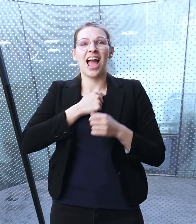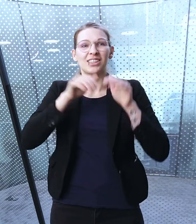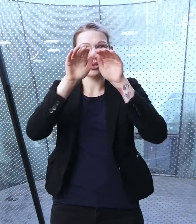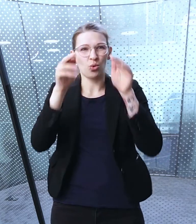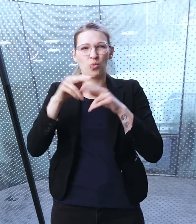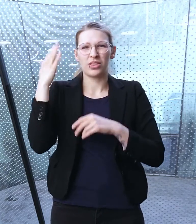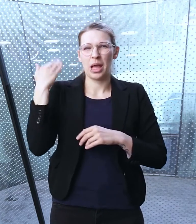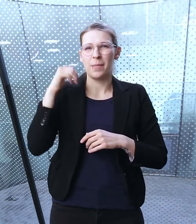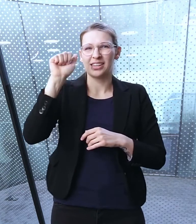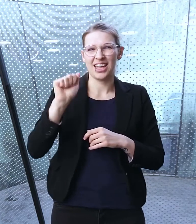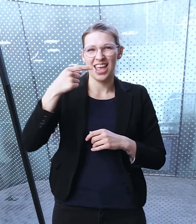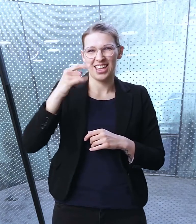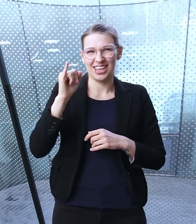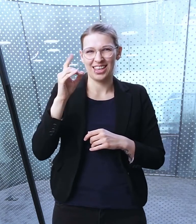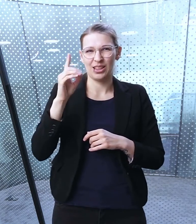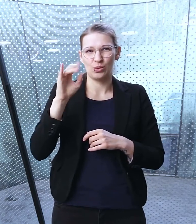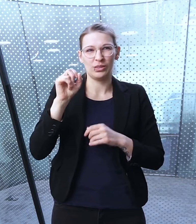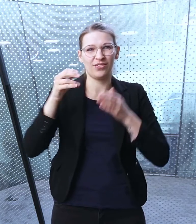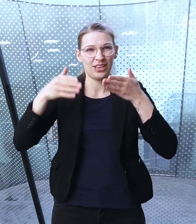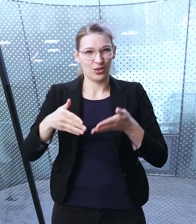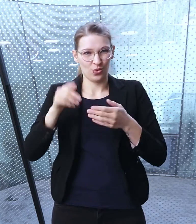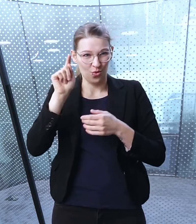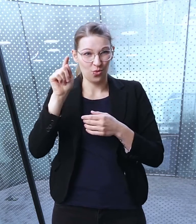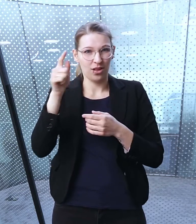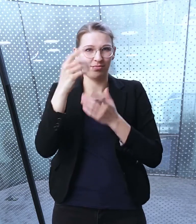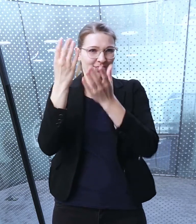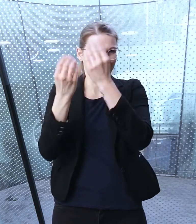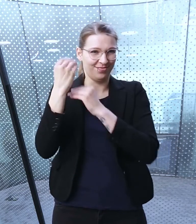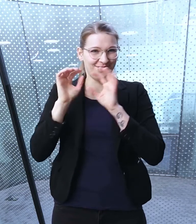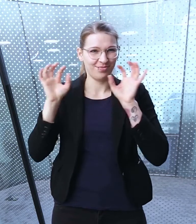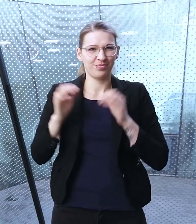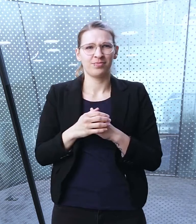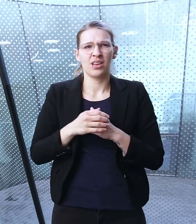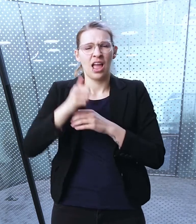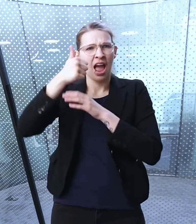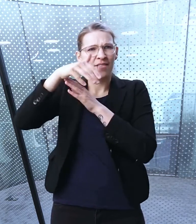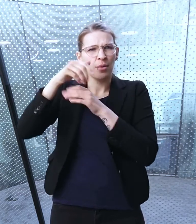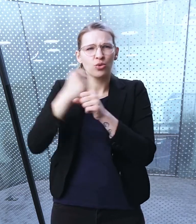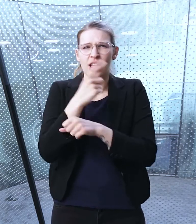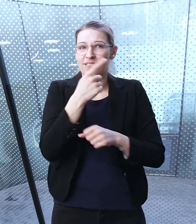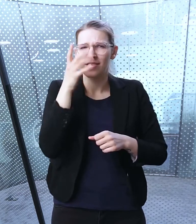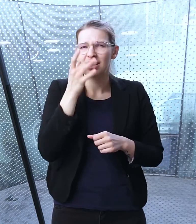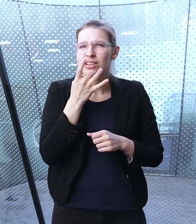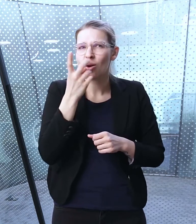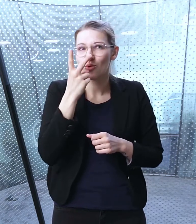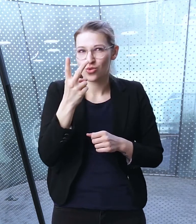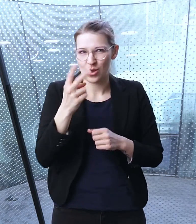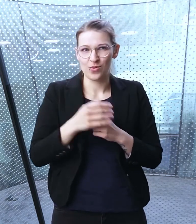stammen zum Teil vom Gratadom und dem ehemaligen Egidiusfriedhof daneben. Einen der Wappensteine